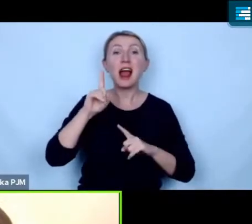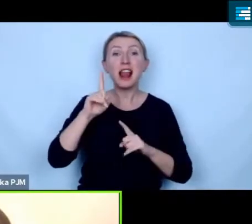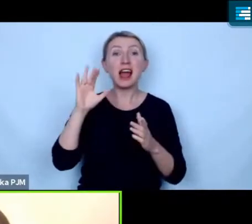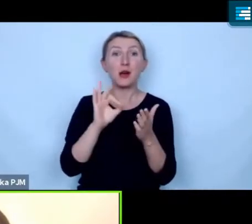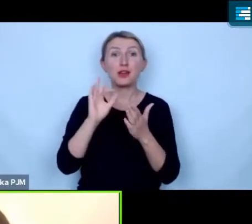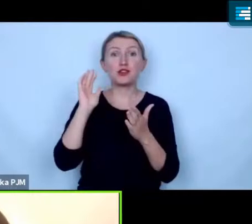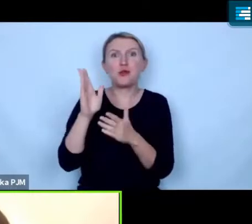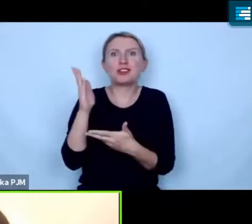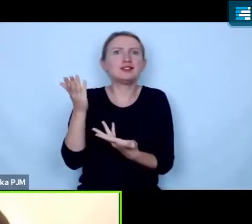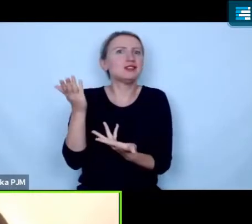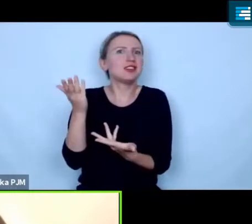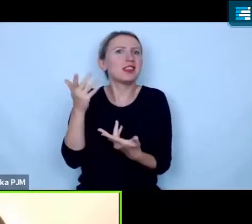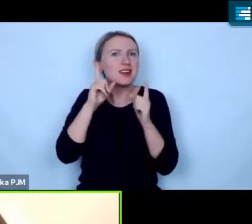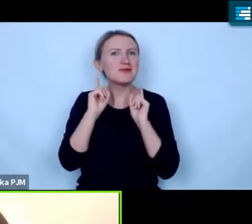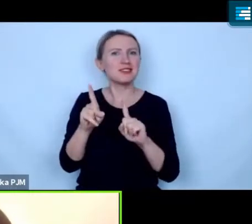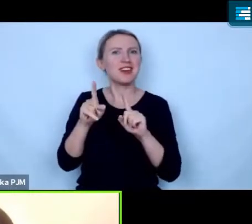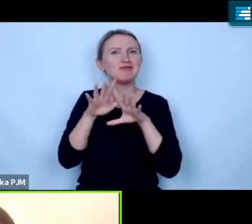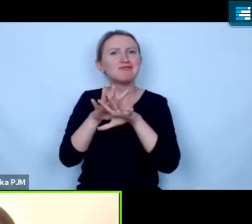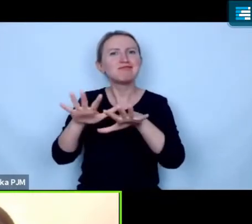momencie to zacznie być naprawdę